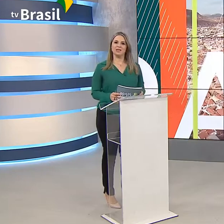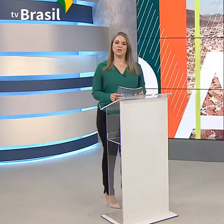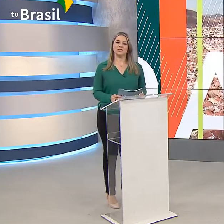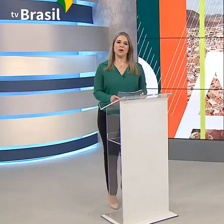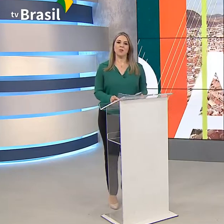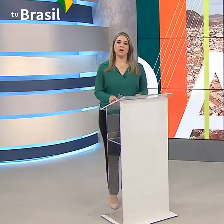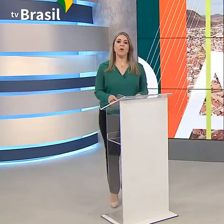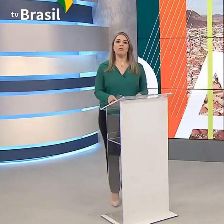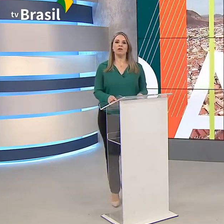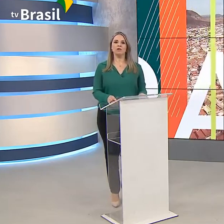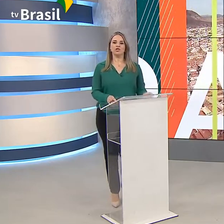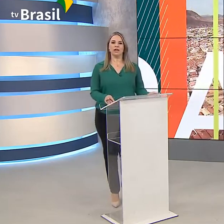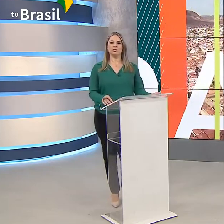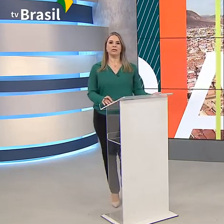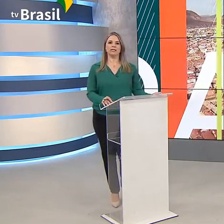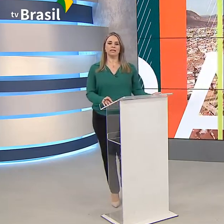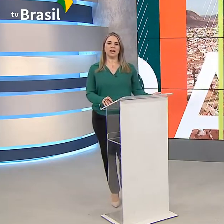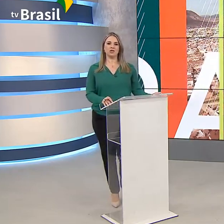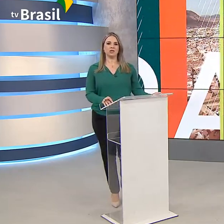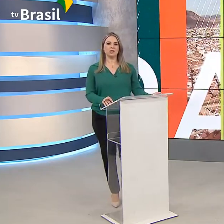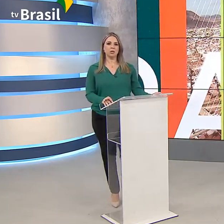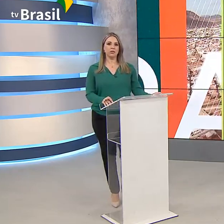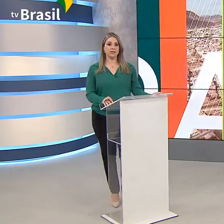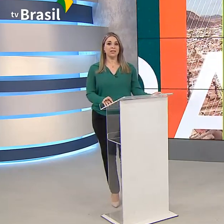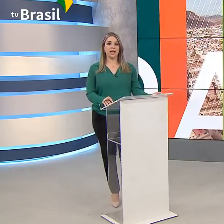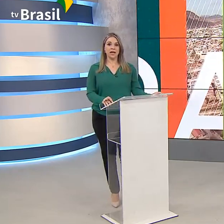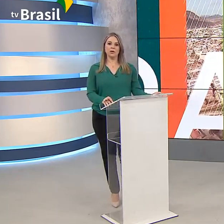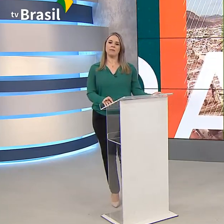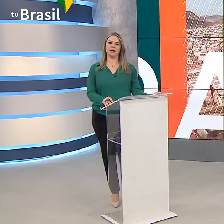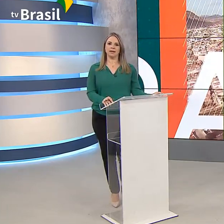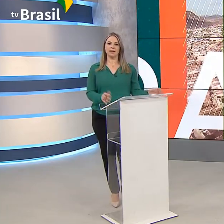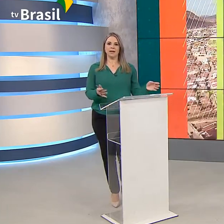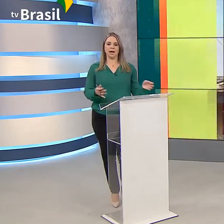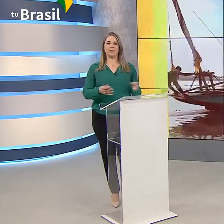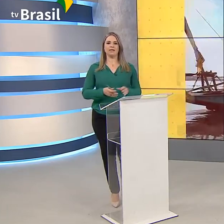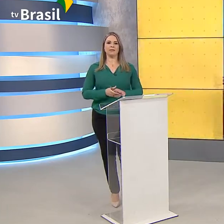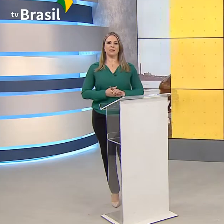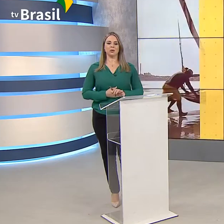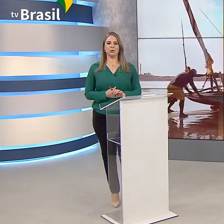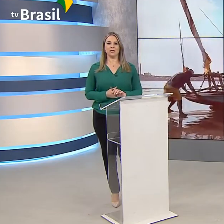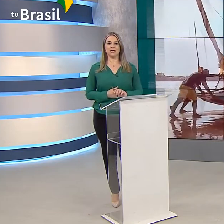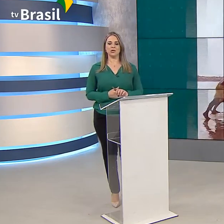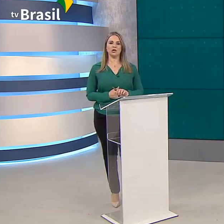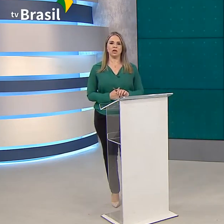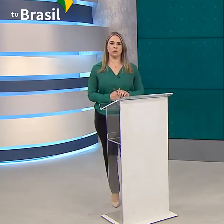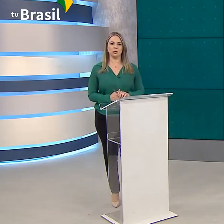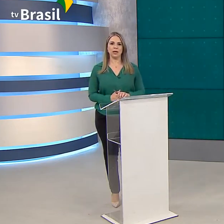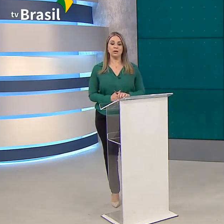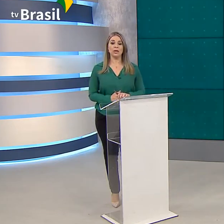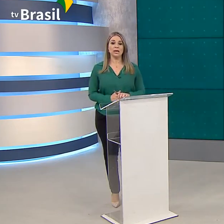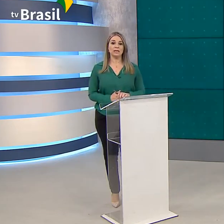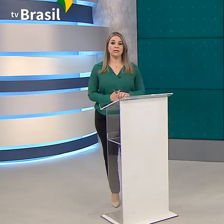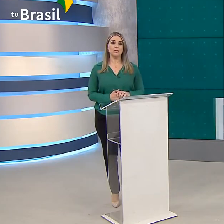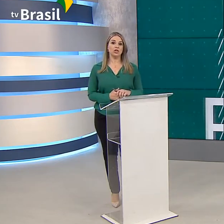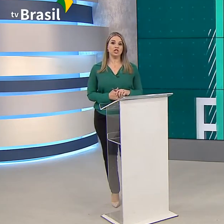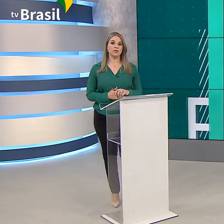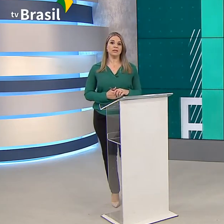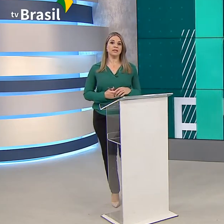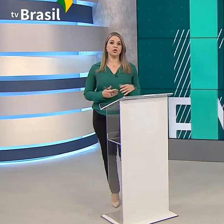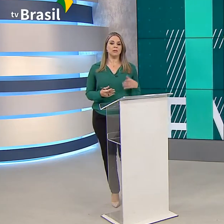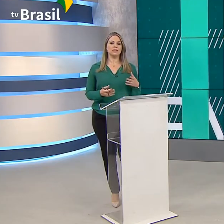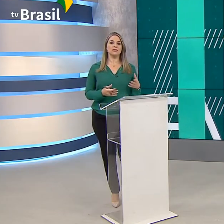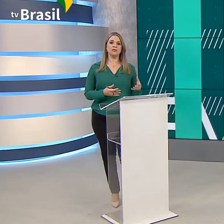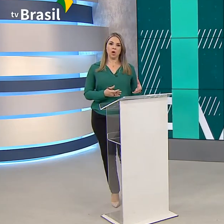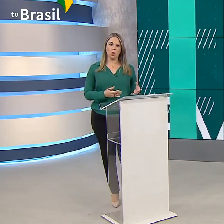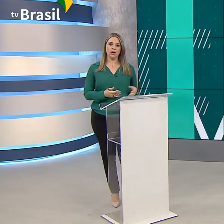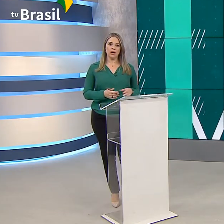É isso, você acompanhou ao vivo, direto da cidade de São Desidério, na Bahia, a participação do presidente Jair Bolsonaro na cerimônia de